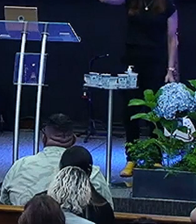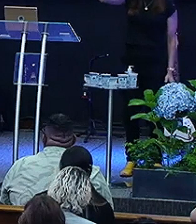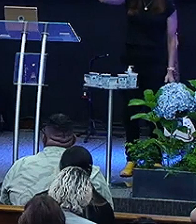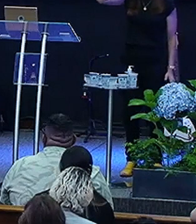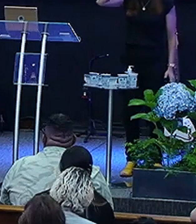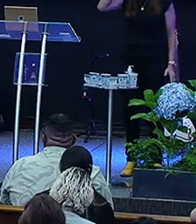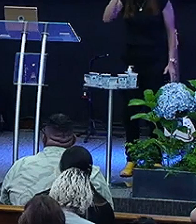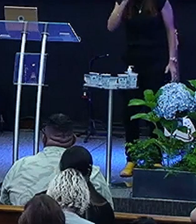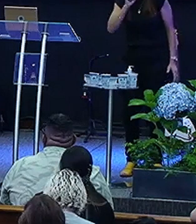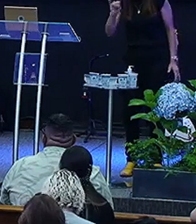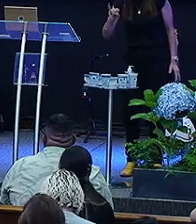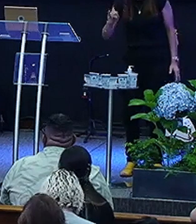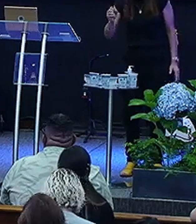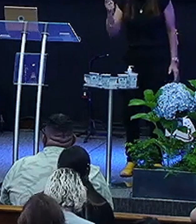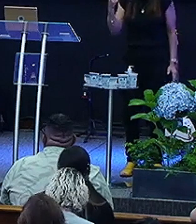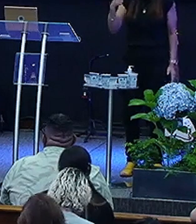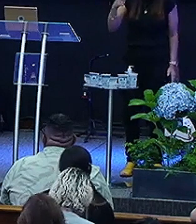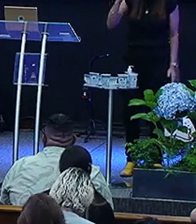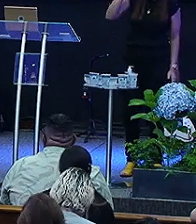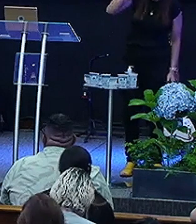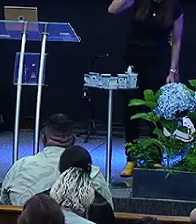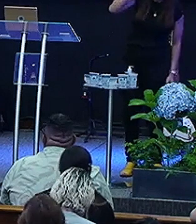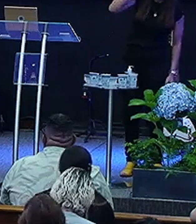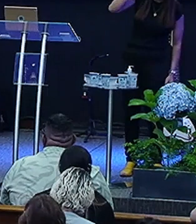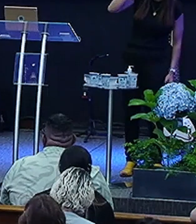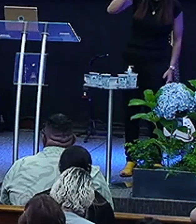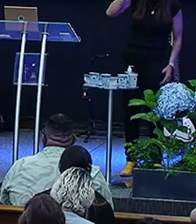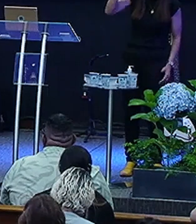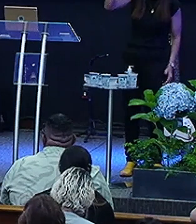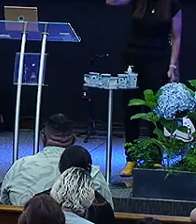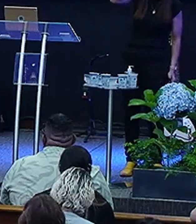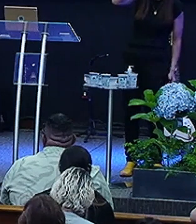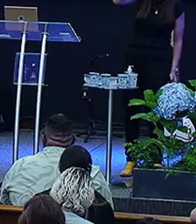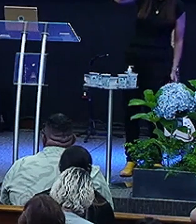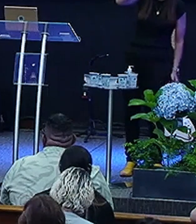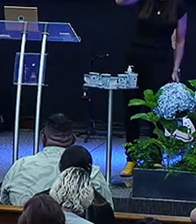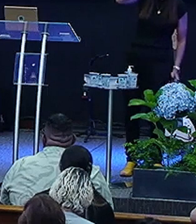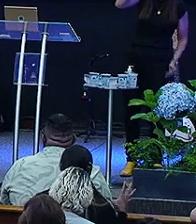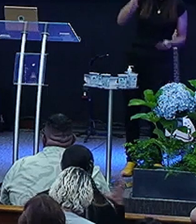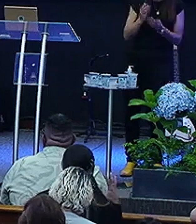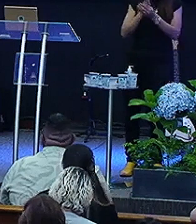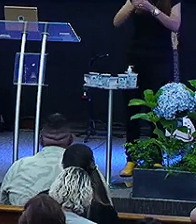Não compreender a mensagem É terreno fértil Pro diabo vir arrancar do seu coração